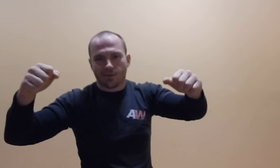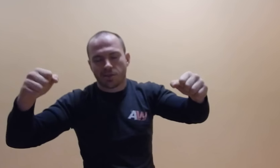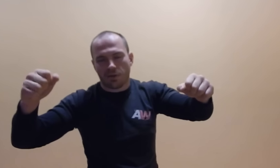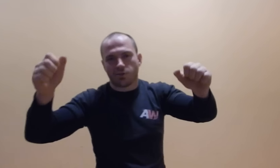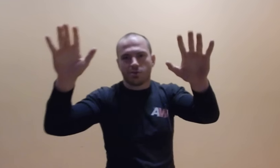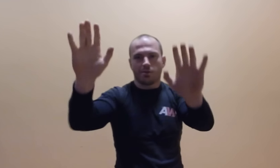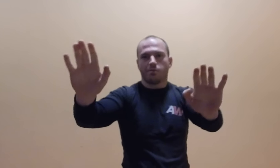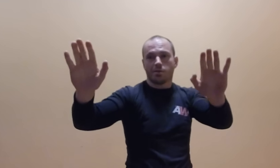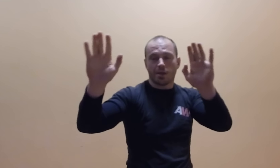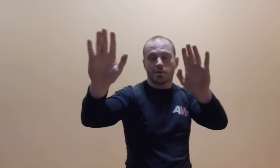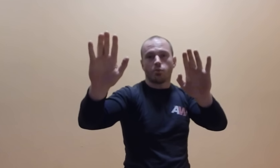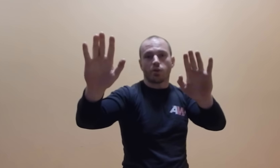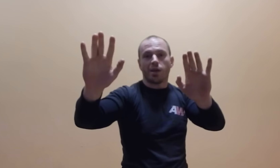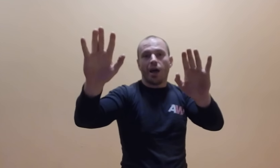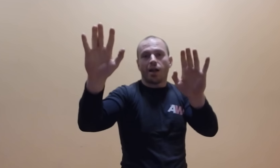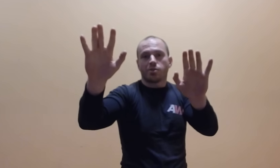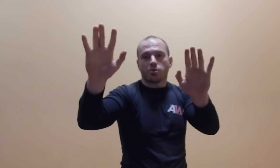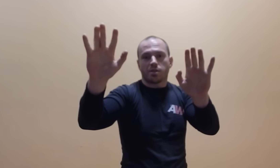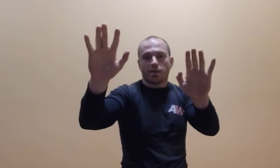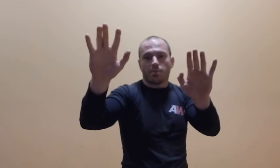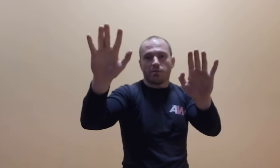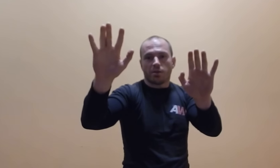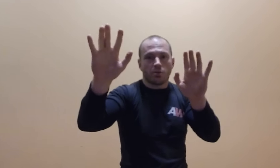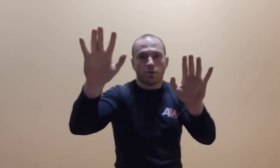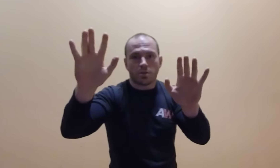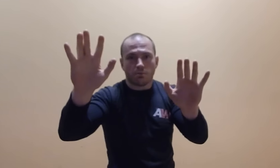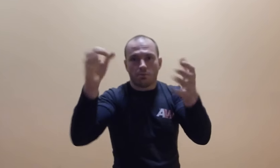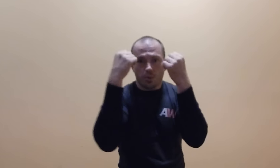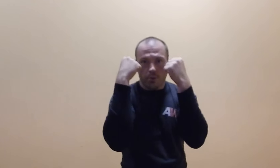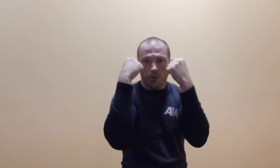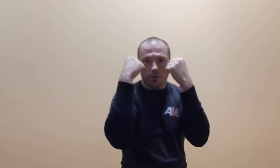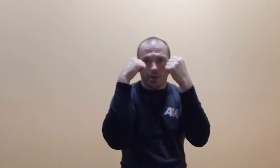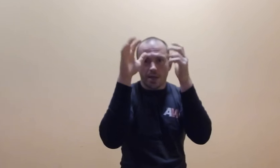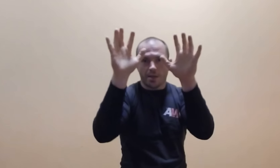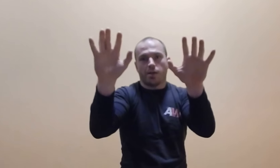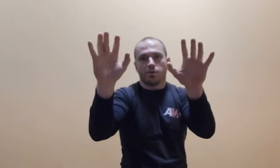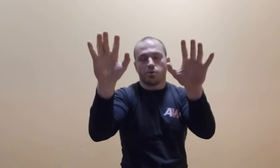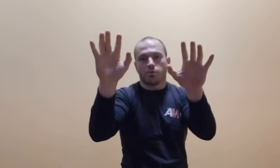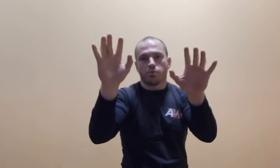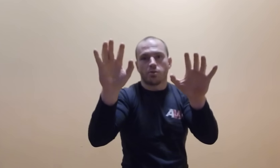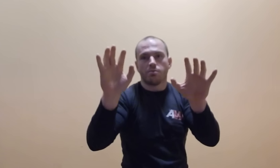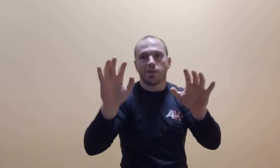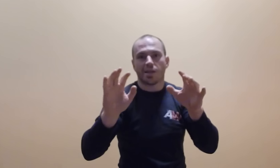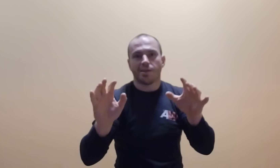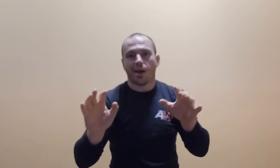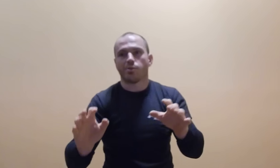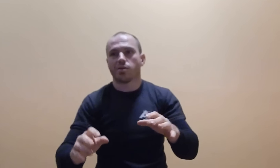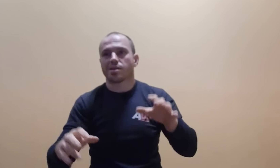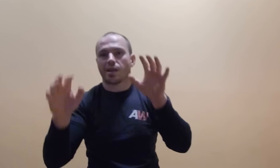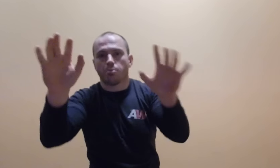chcę walczyć, więc jestem tutaj, ale co to jest tak naprawdę, to jest po prostu garda, tylko z odwróconymi rękami, więc z tej